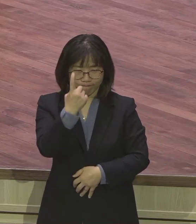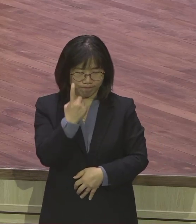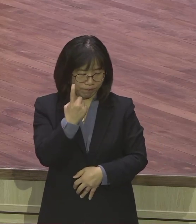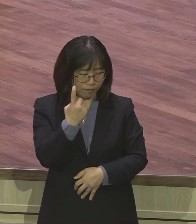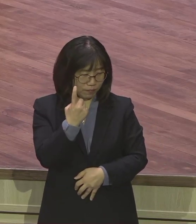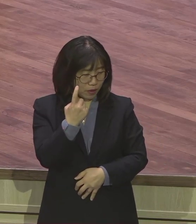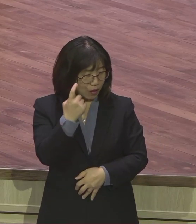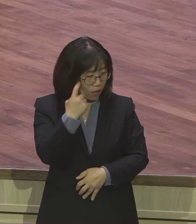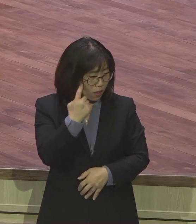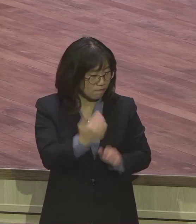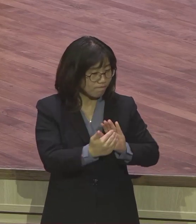존경을 받은 거예요.